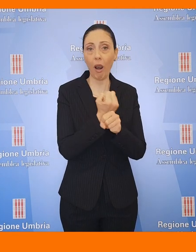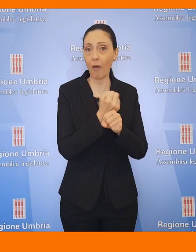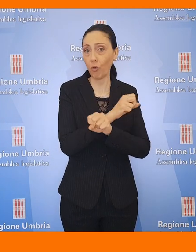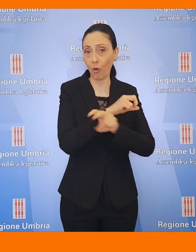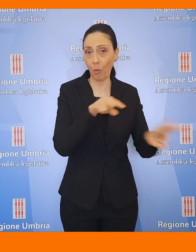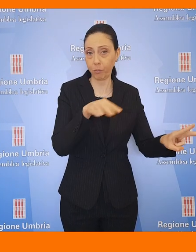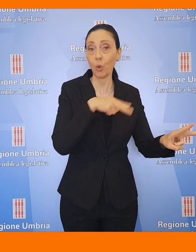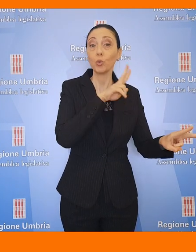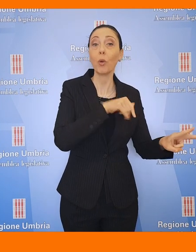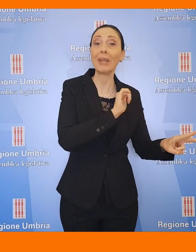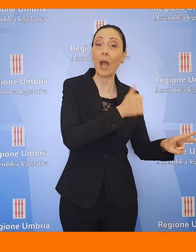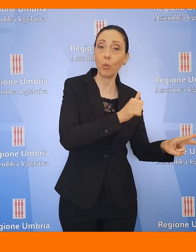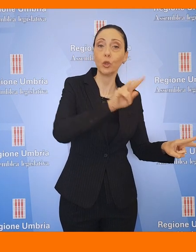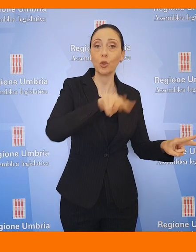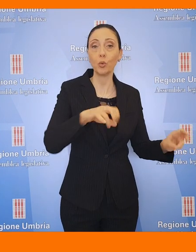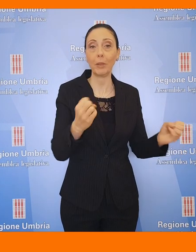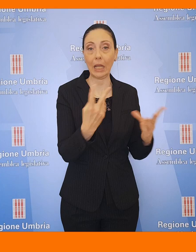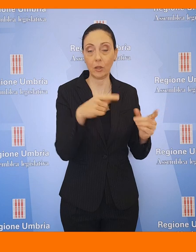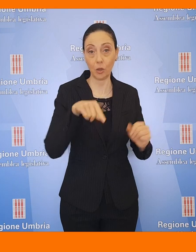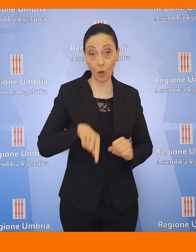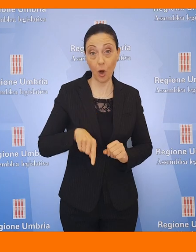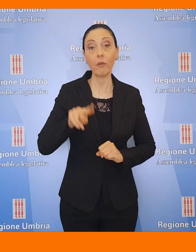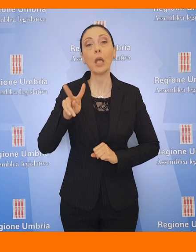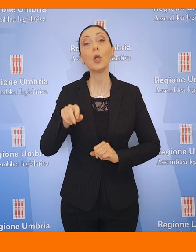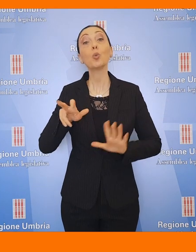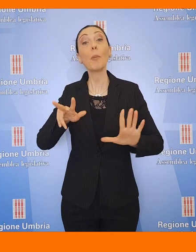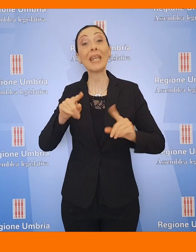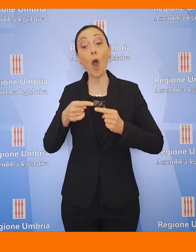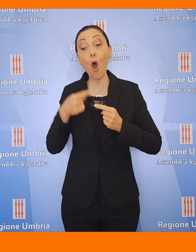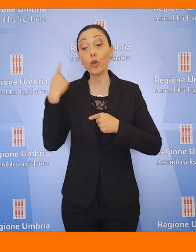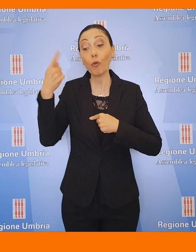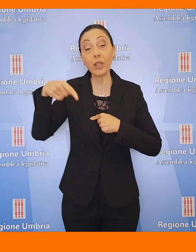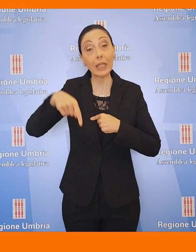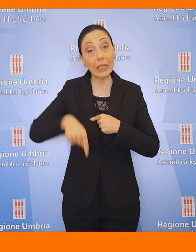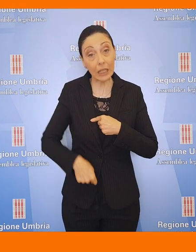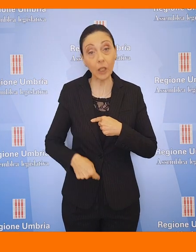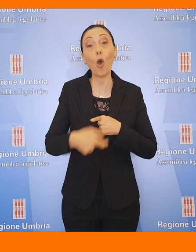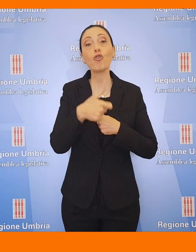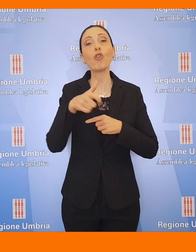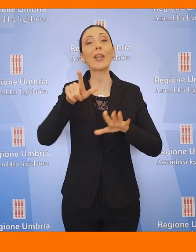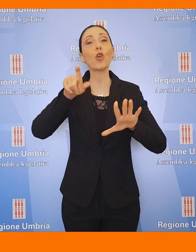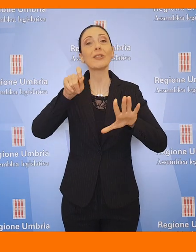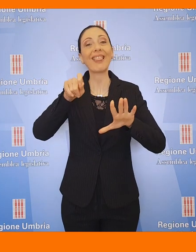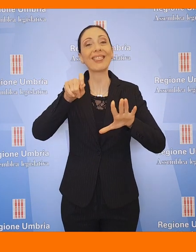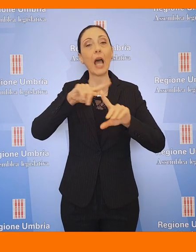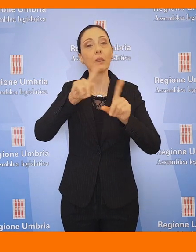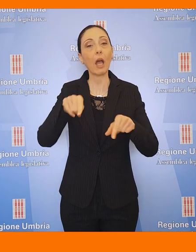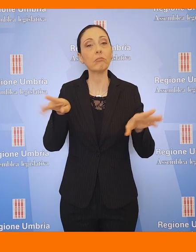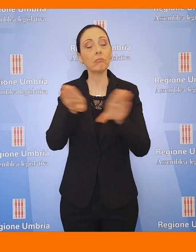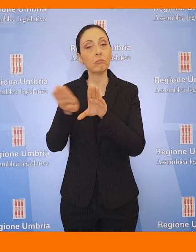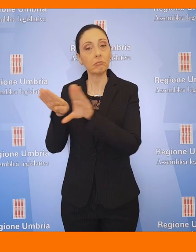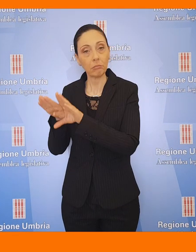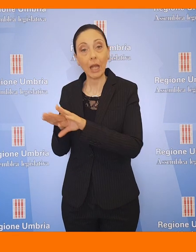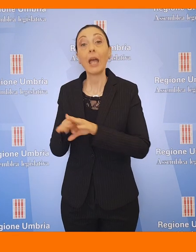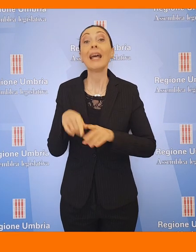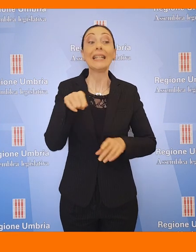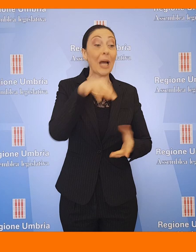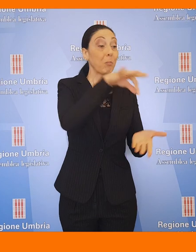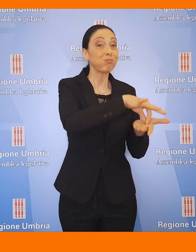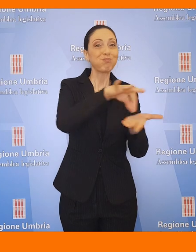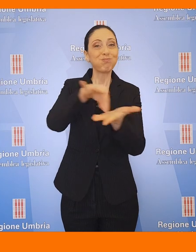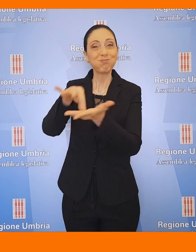2019 con la chiusura dal 2008 a oggi di 170 edicole. I punti di rivendita di quotidiani e riviste